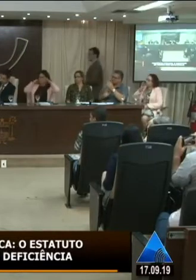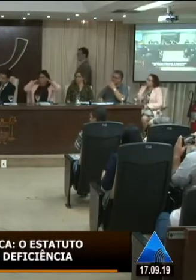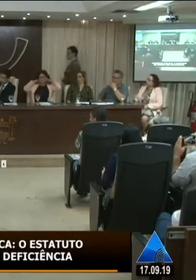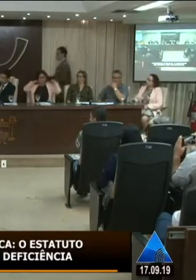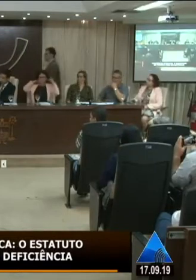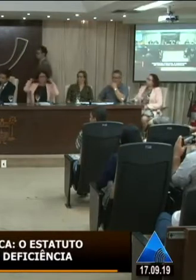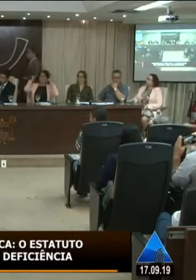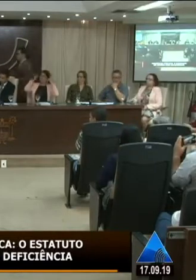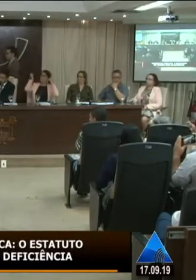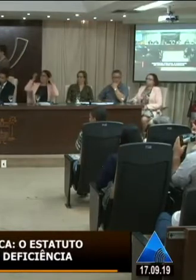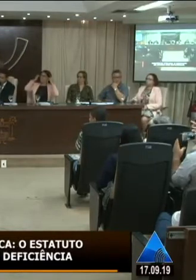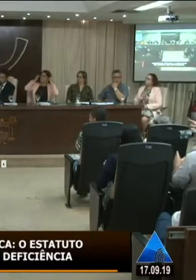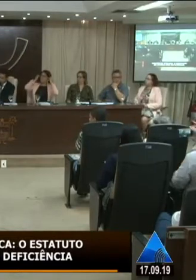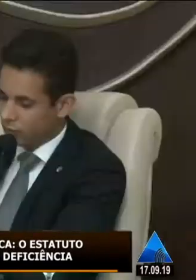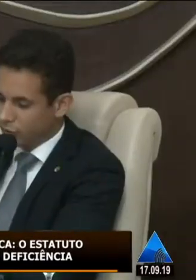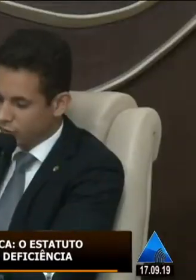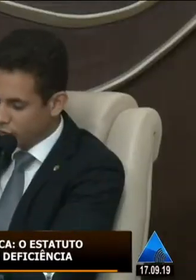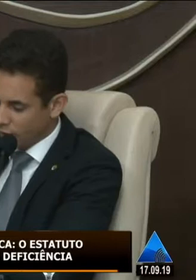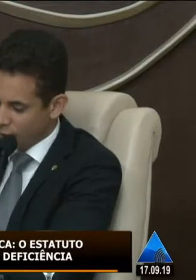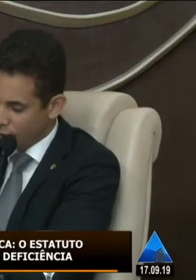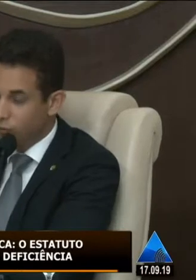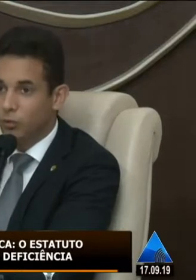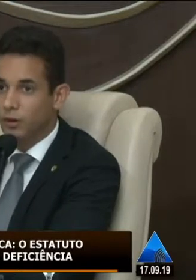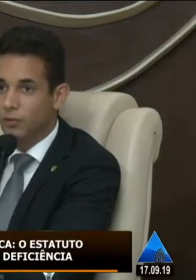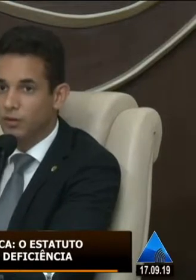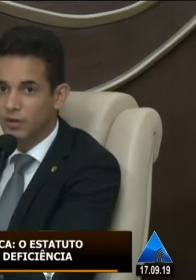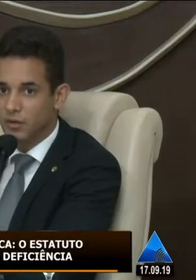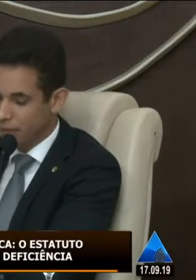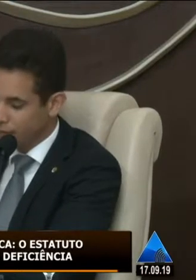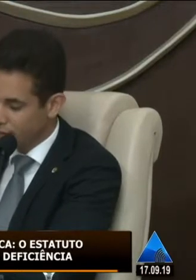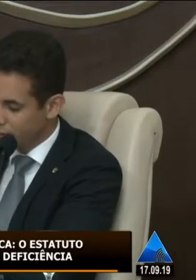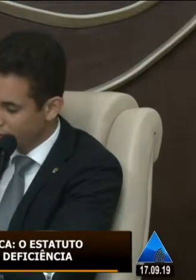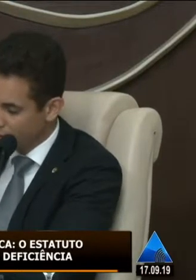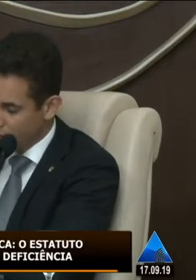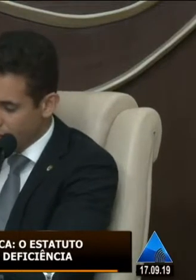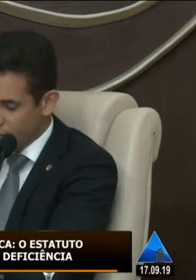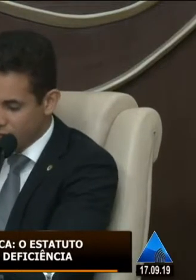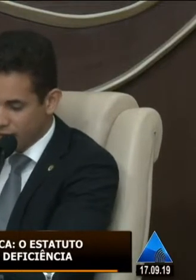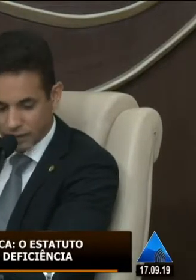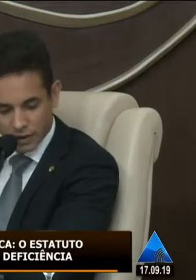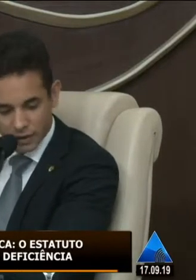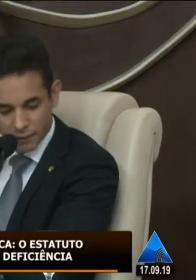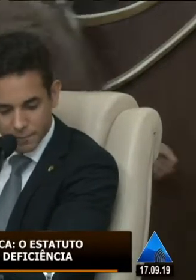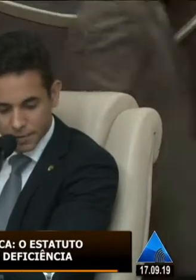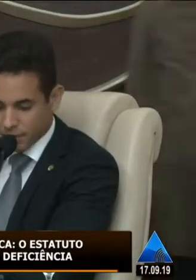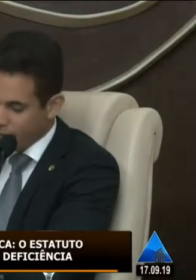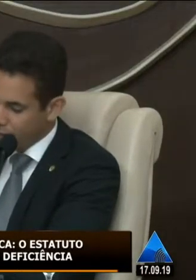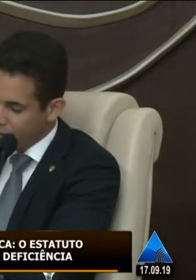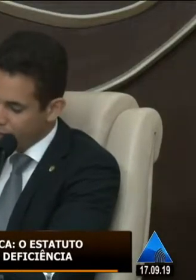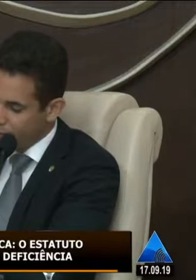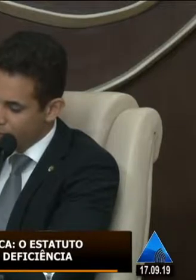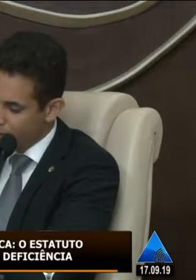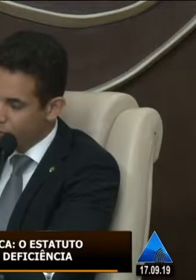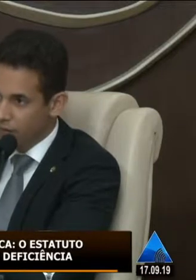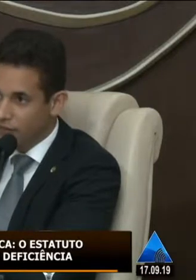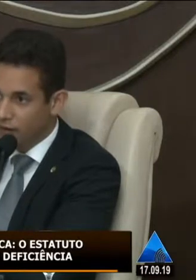Daniel, parabéns pela exposição, Daniel. Inclusive, nós já estávamos discutindo aqui com a CESAP e com a secretária também